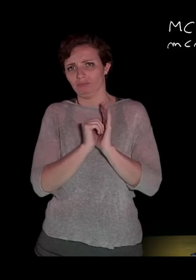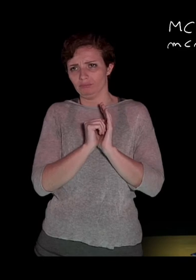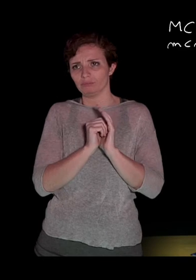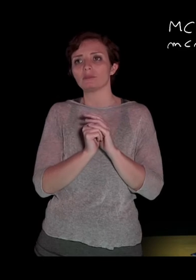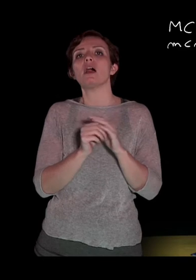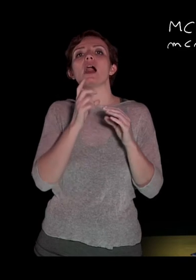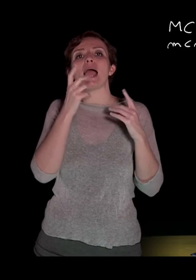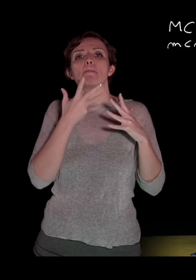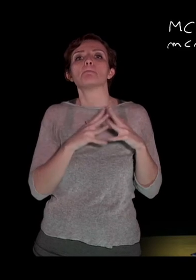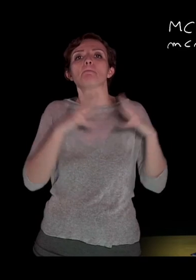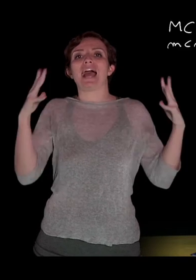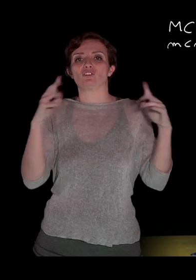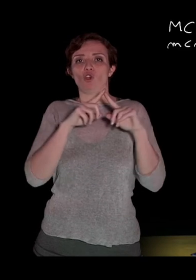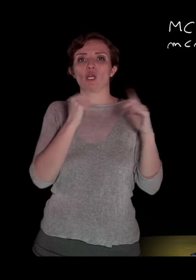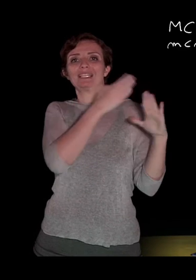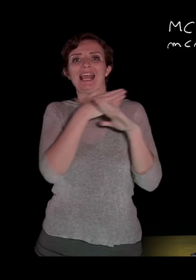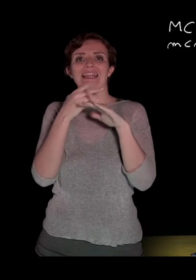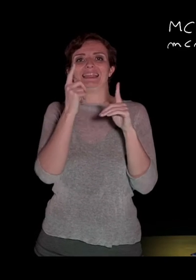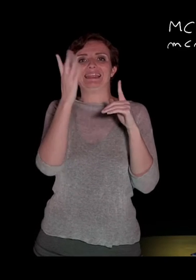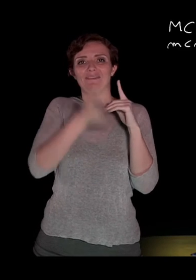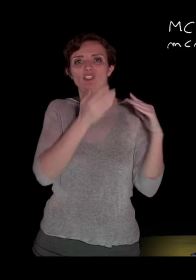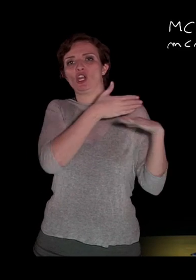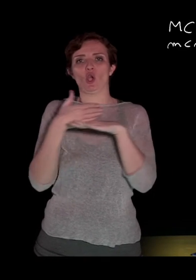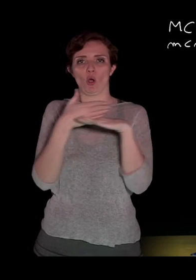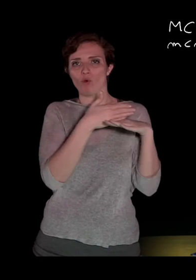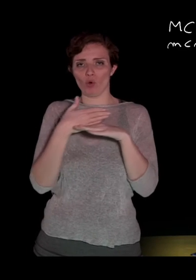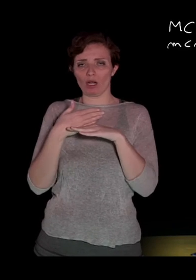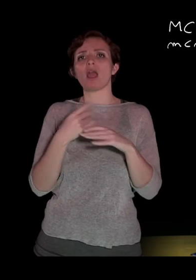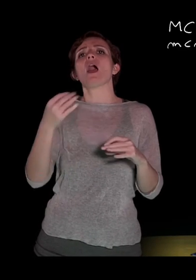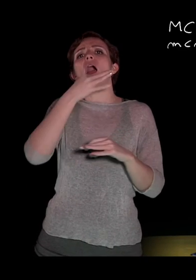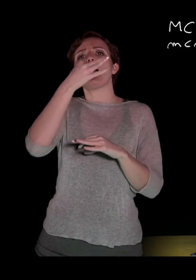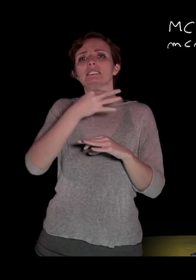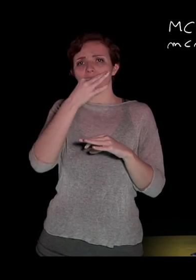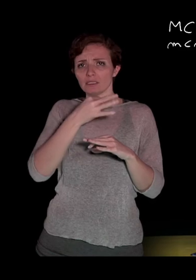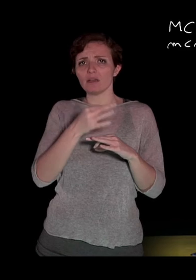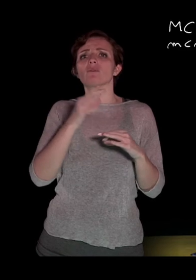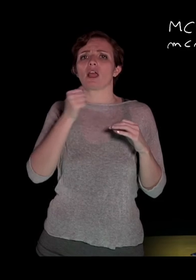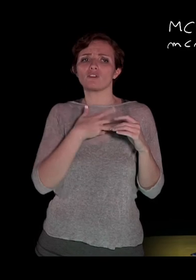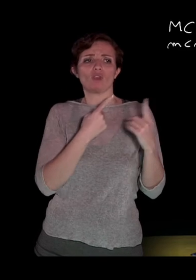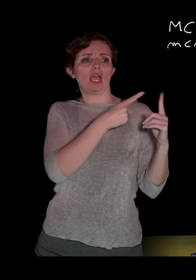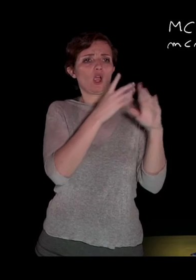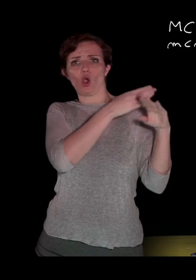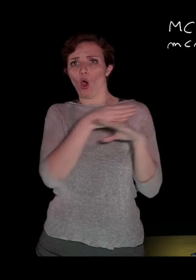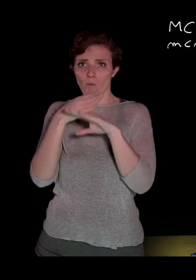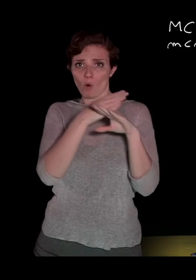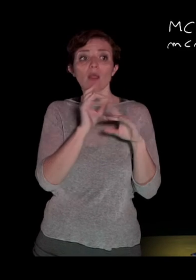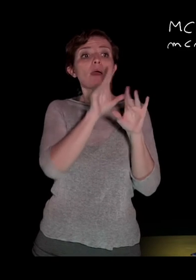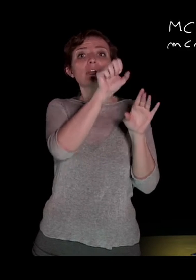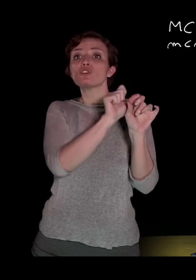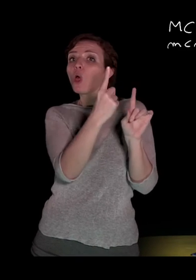È il più grande tra i divisori comuni, di conseguenza non è altro che il prodotto dei soli fattori comuni presi un'unica volta con l'esponente più piccolo. Vi